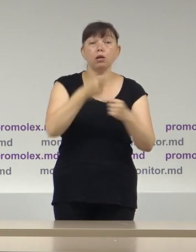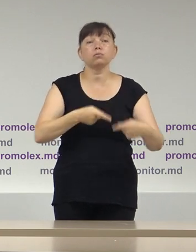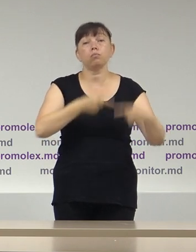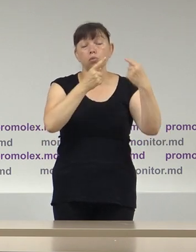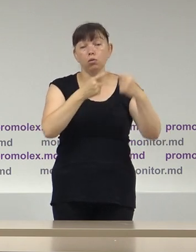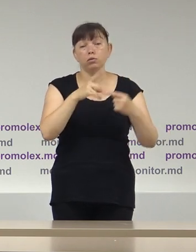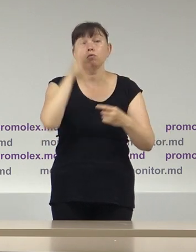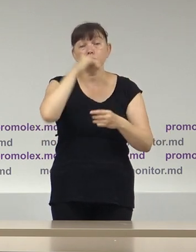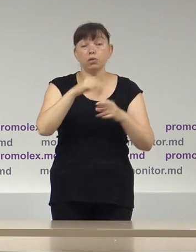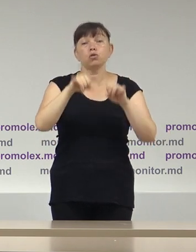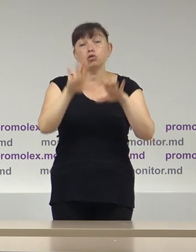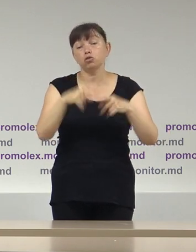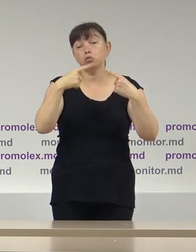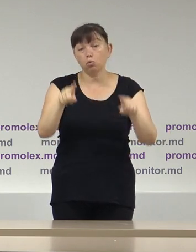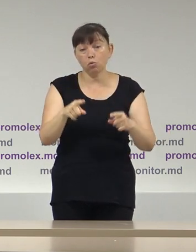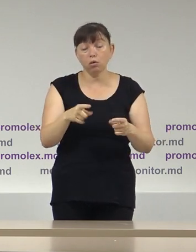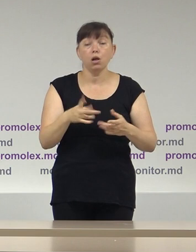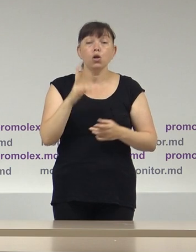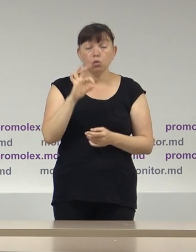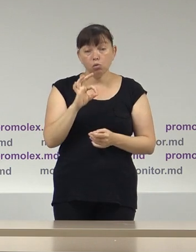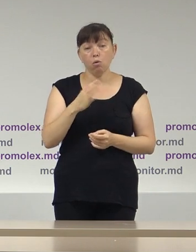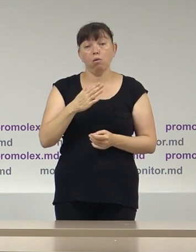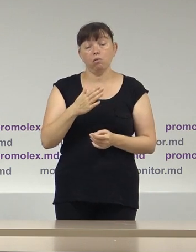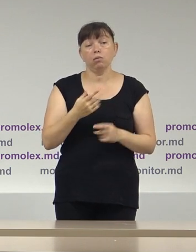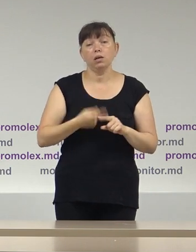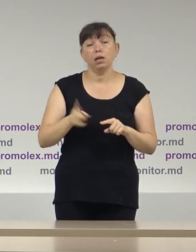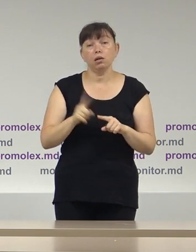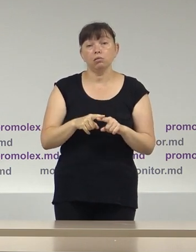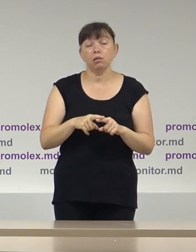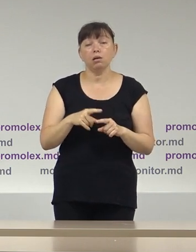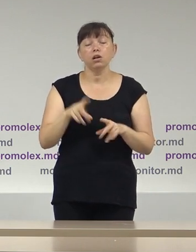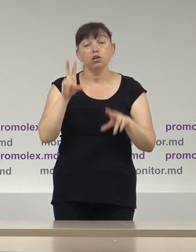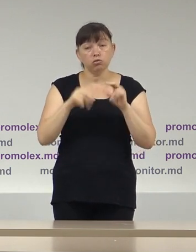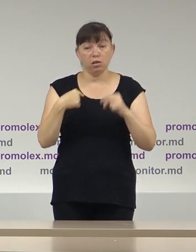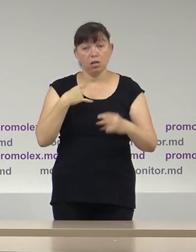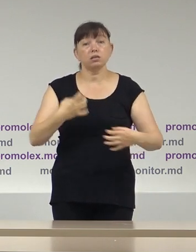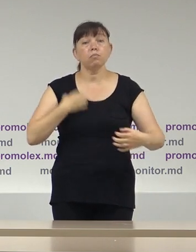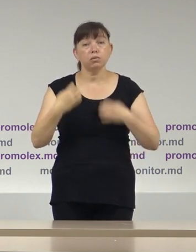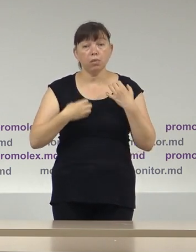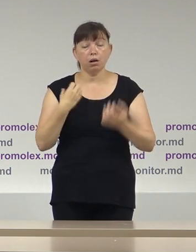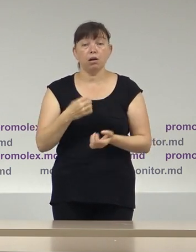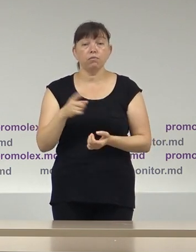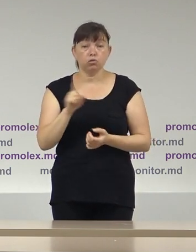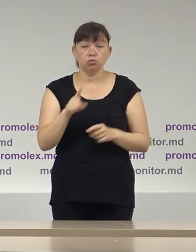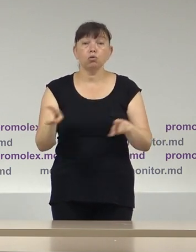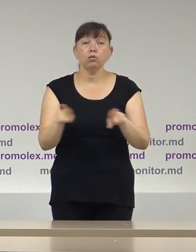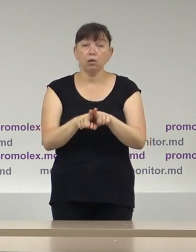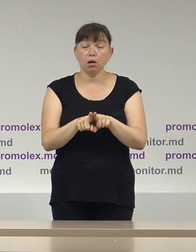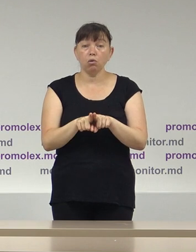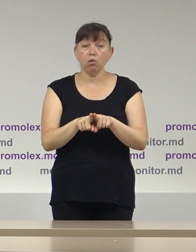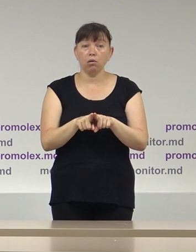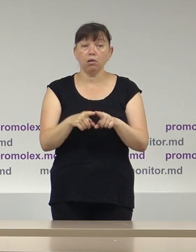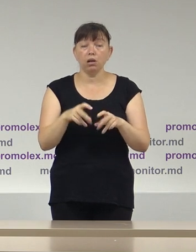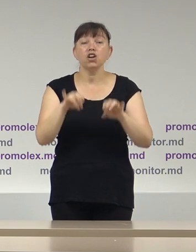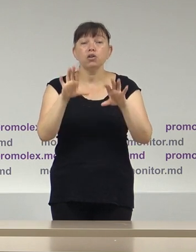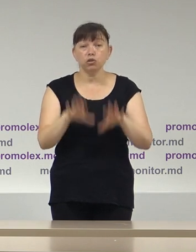Supremă de Justiție. Dar, repet încă o dată, este un semnal îngrijorător faptul că o astfel